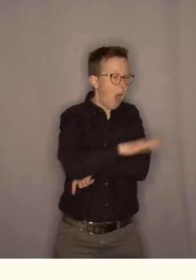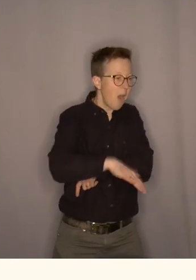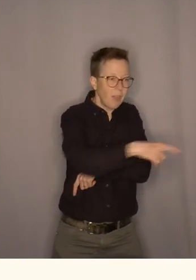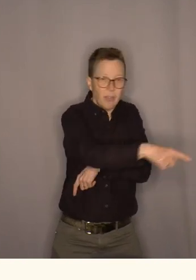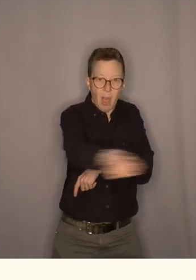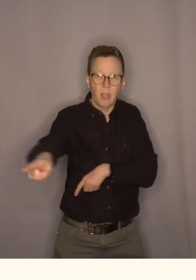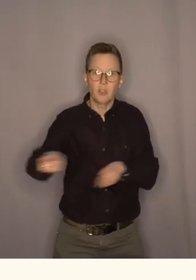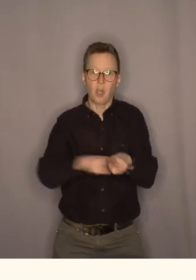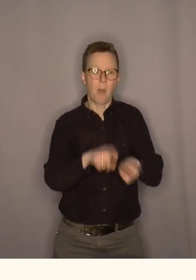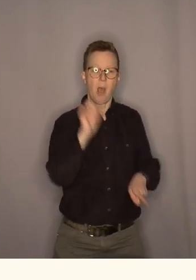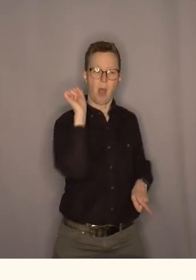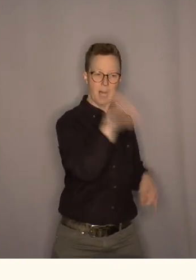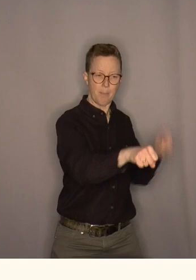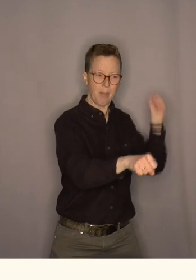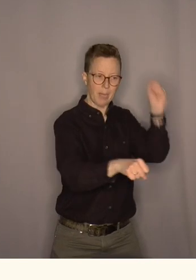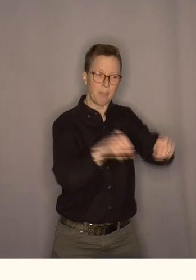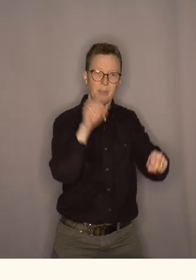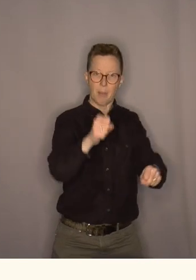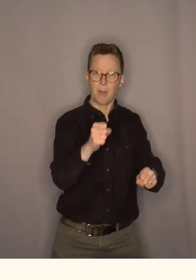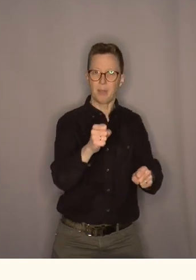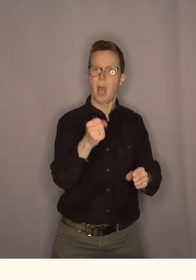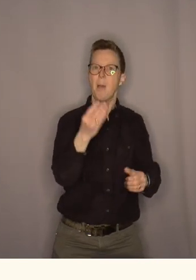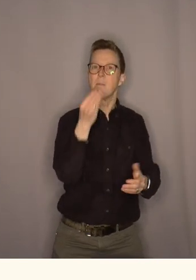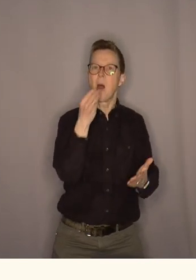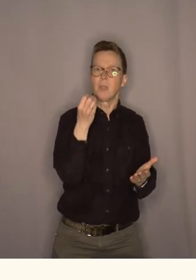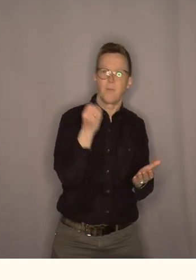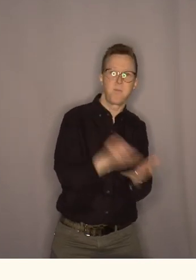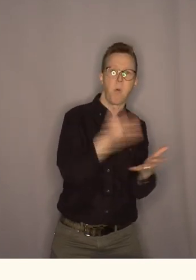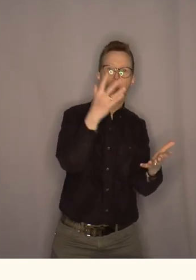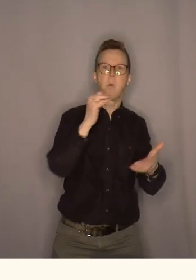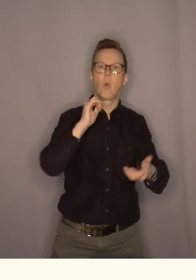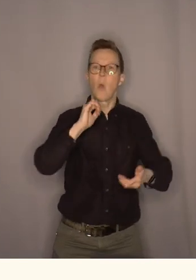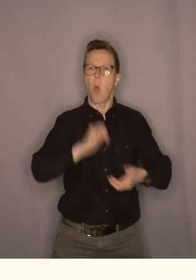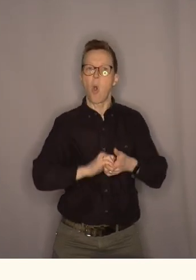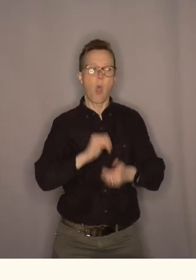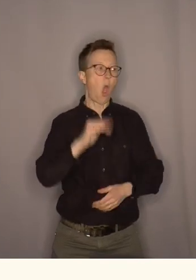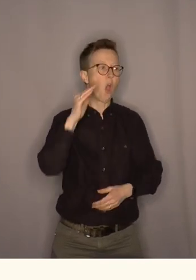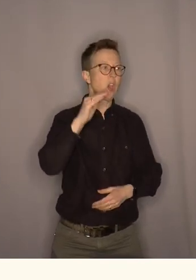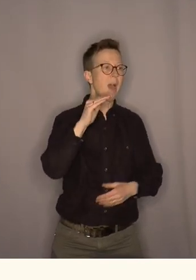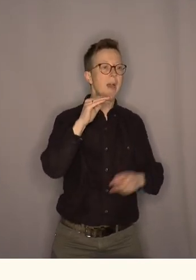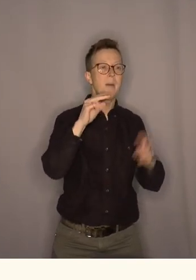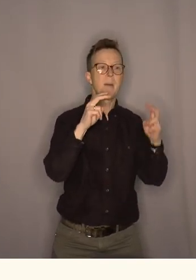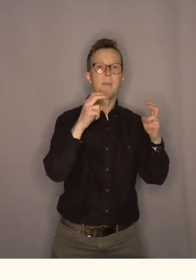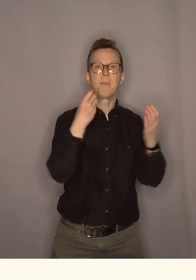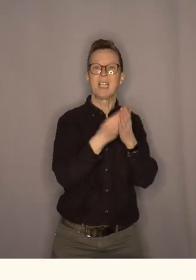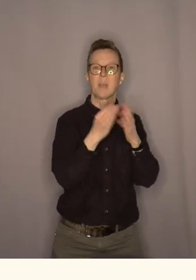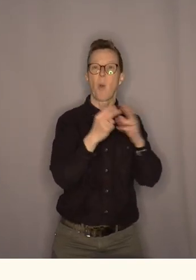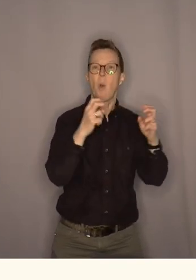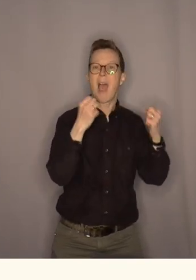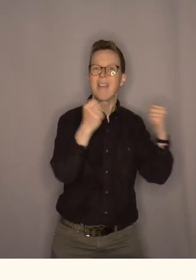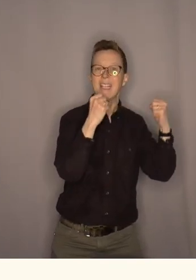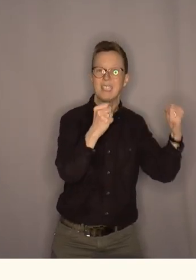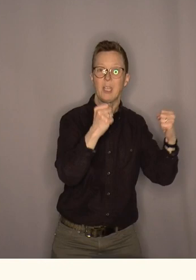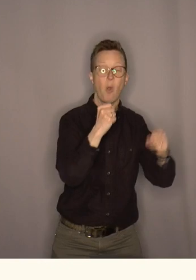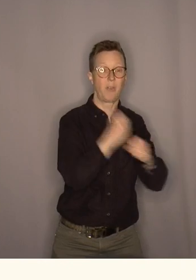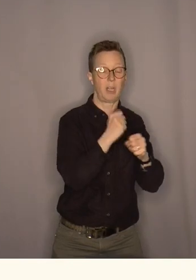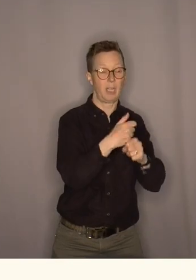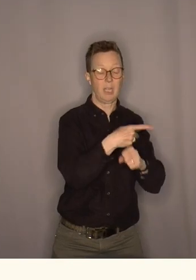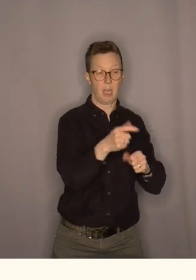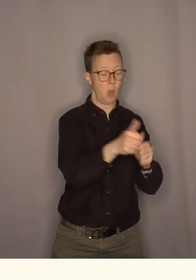som er rammet av høye matvarepriser og er rammet av høye energipriser og har opplevd store tilbakeslag.